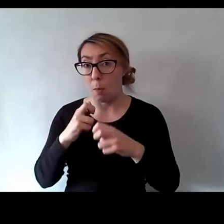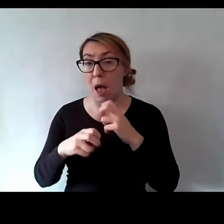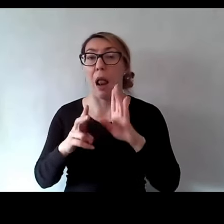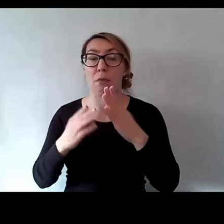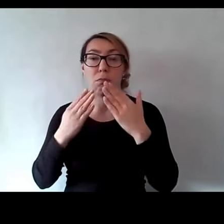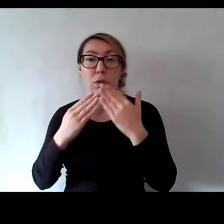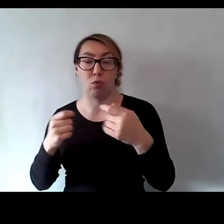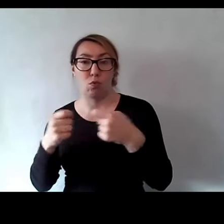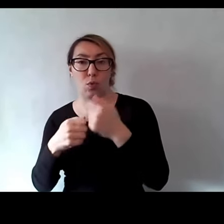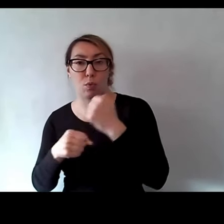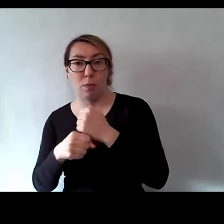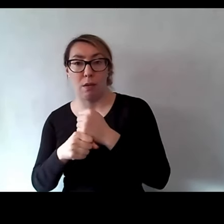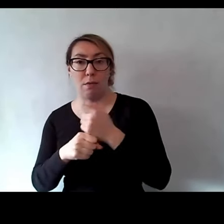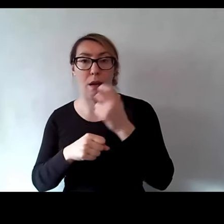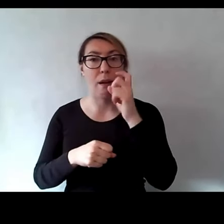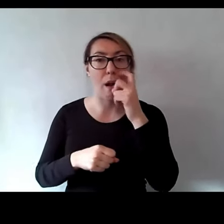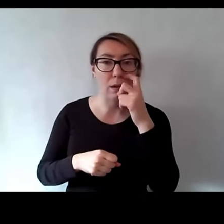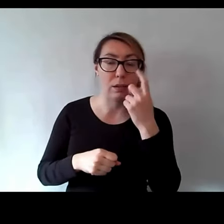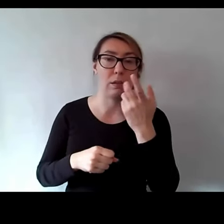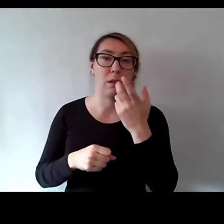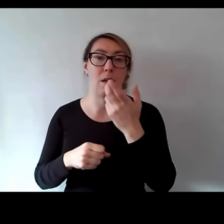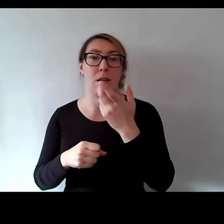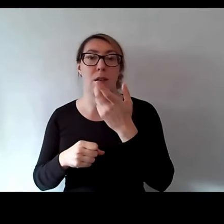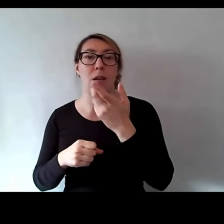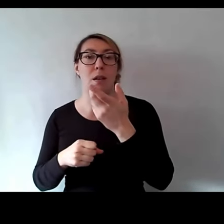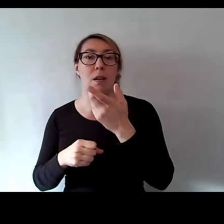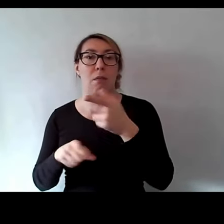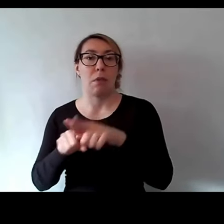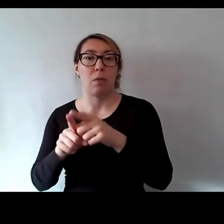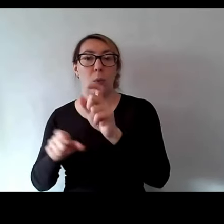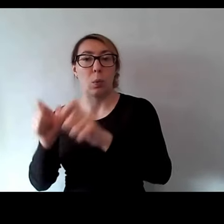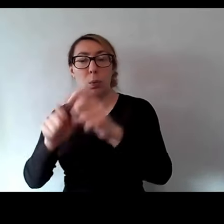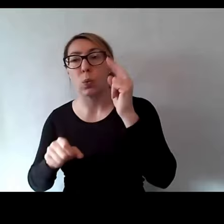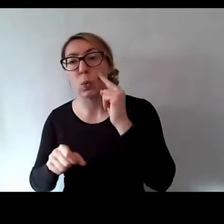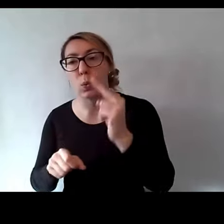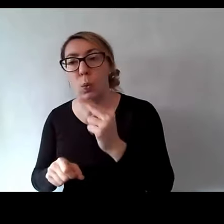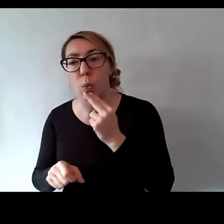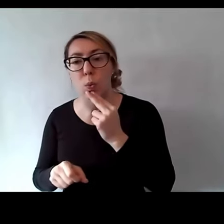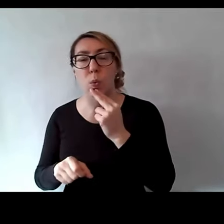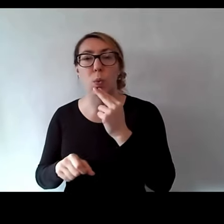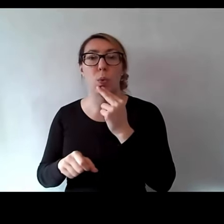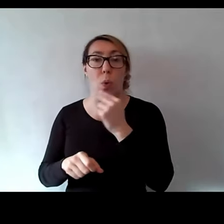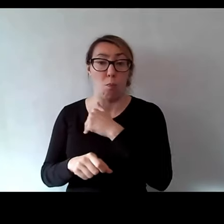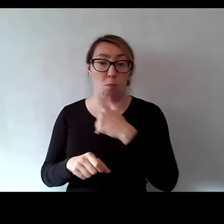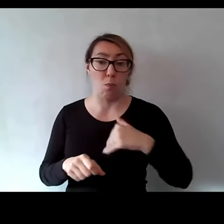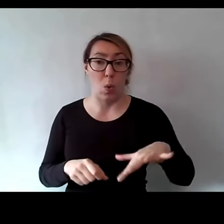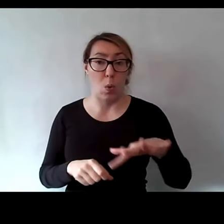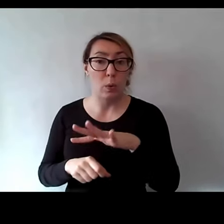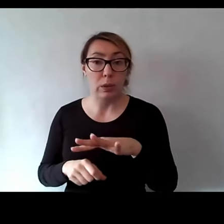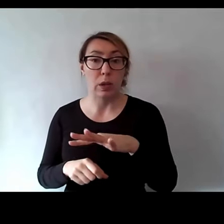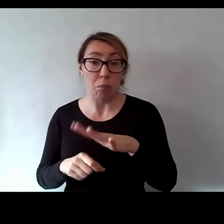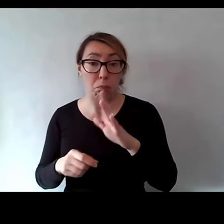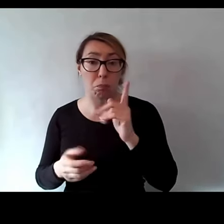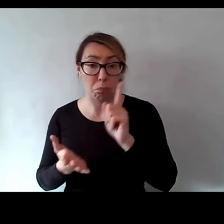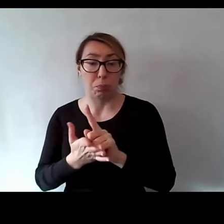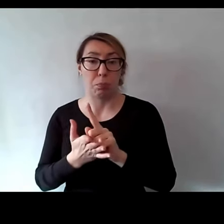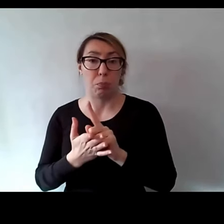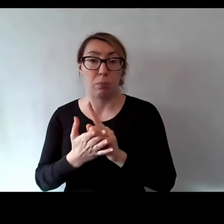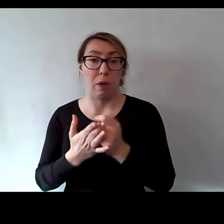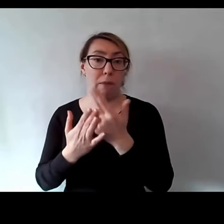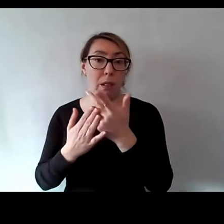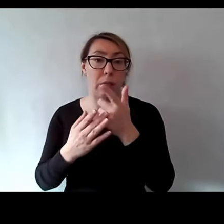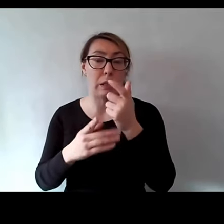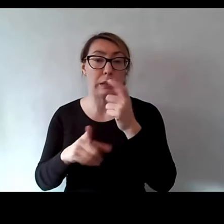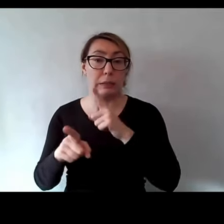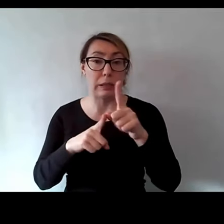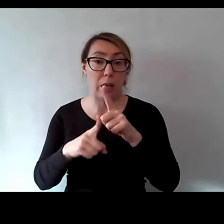współpracy właśnie z Kariną i z zespołem głuchych w Polsce udało nam się wiele znaków